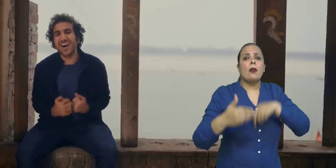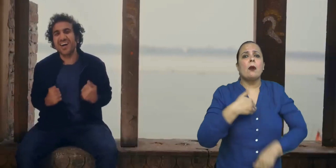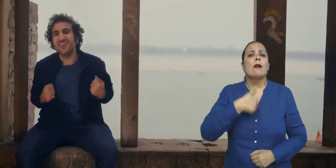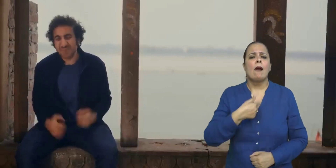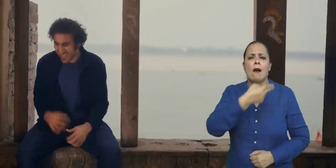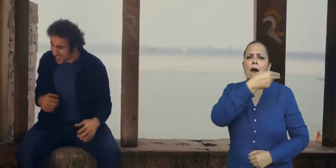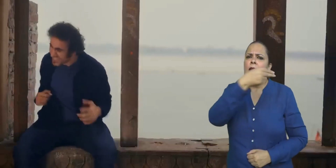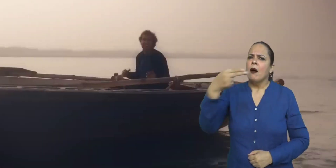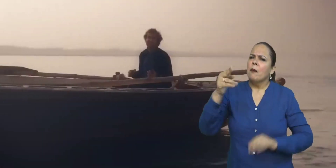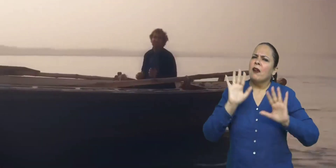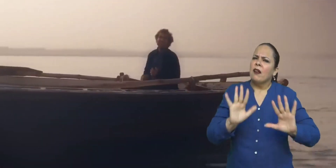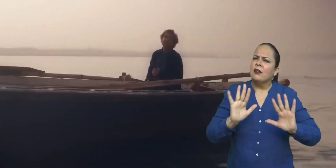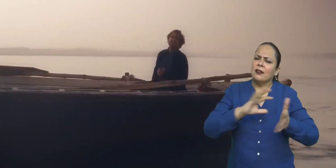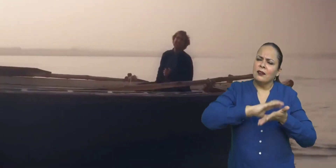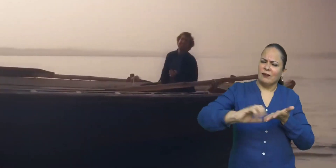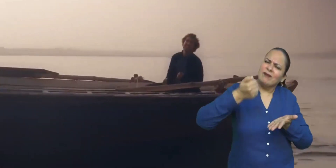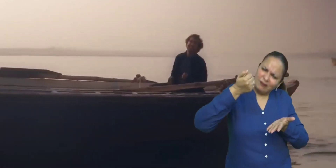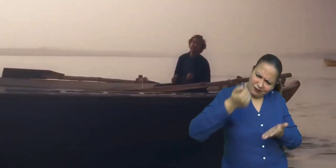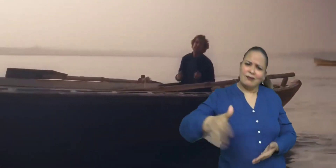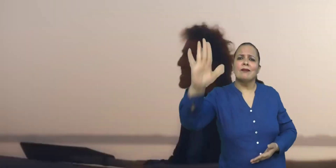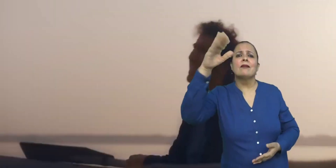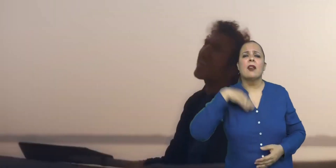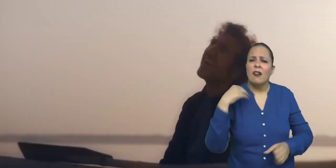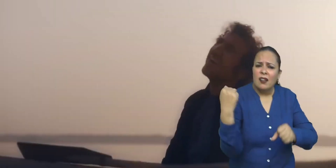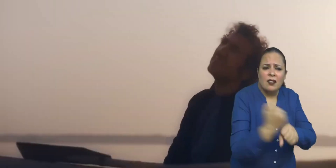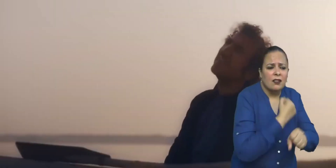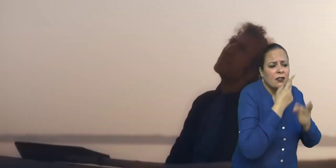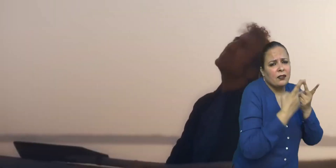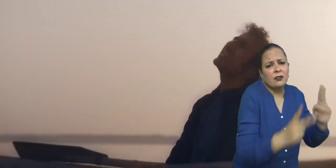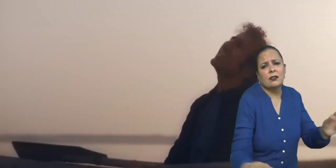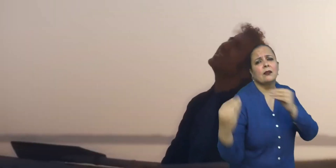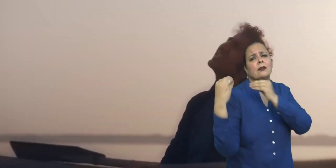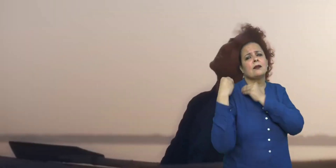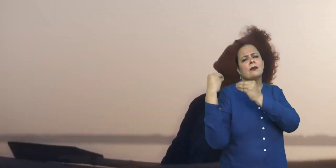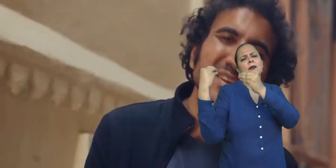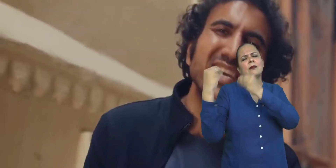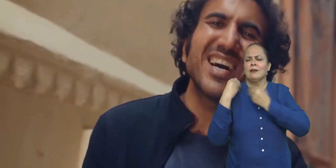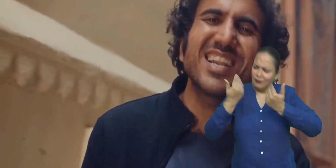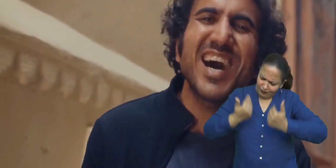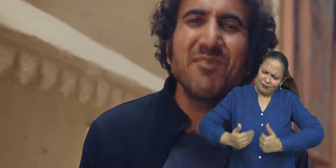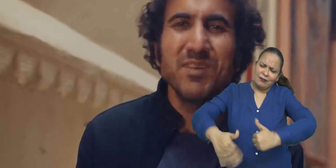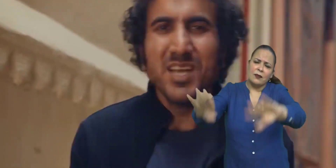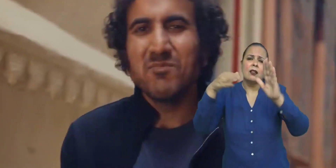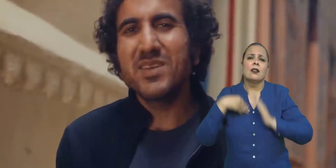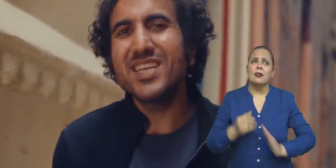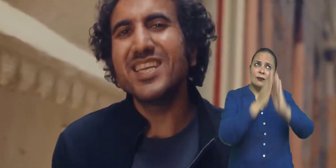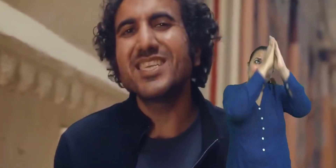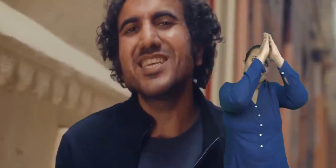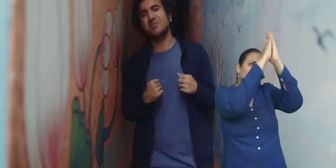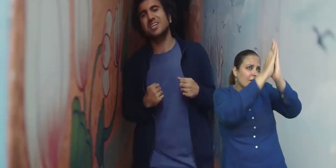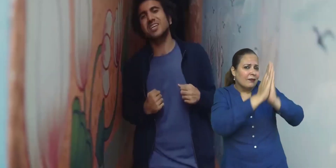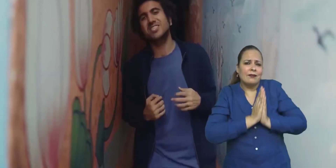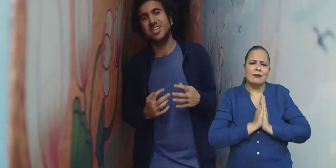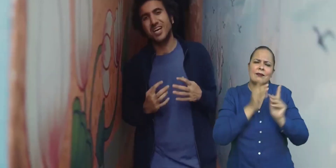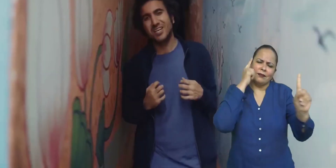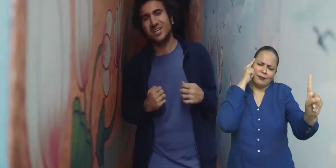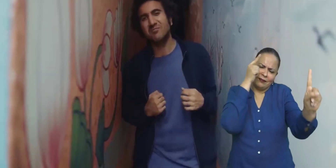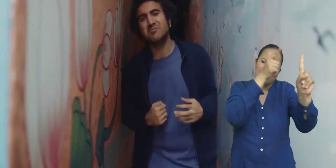मेरा नाम भी ले जा मेरा काम भी ले जा मेरा राम भी ले जा मेरा शाम